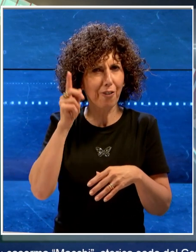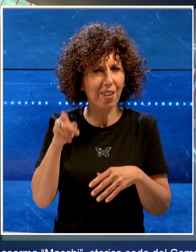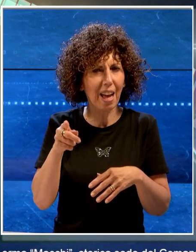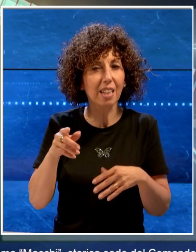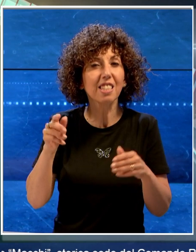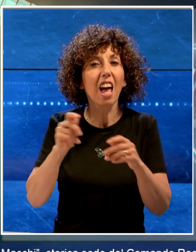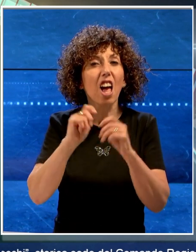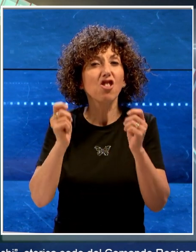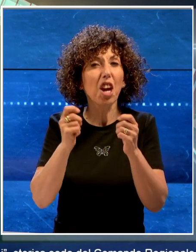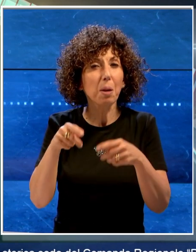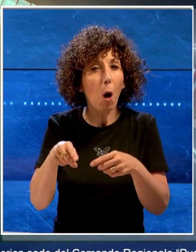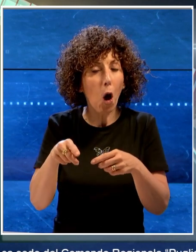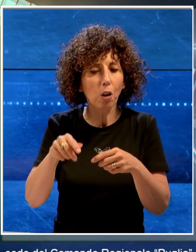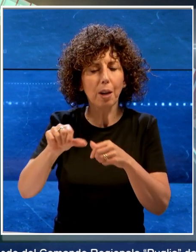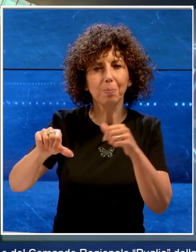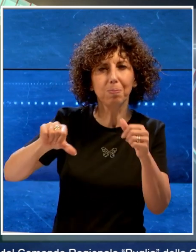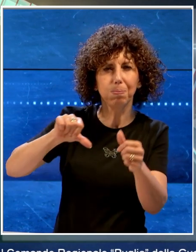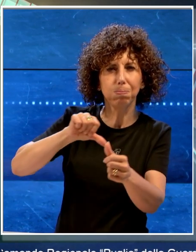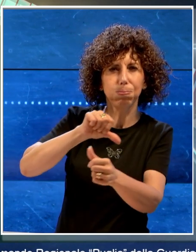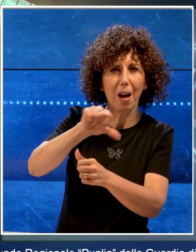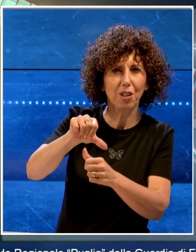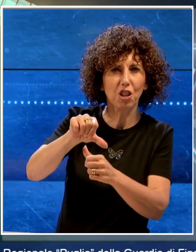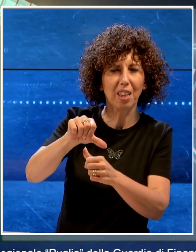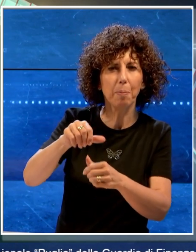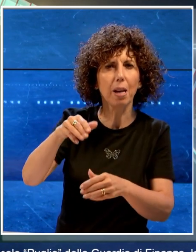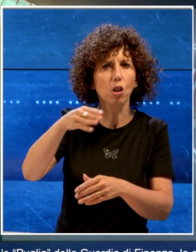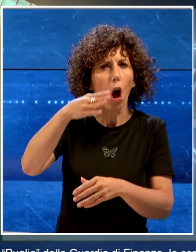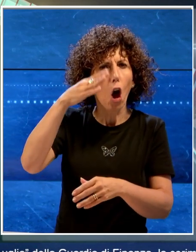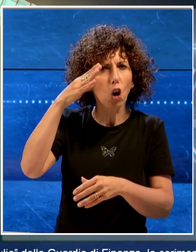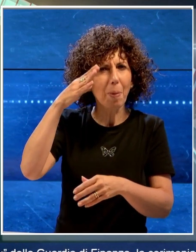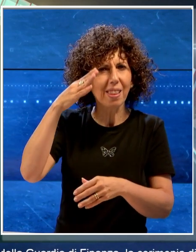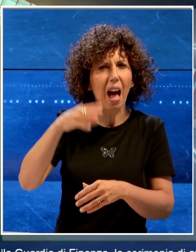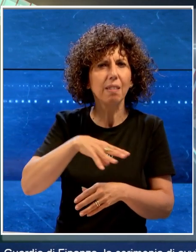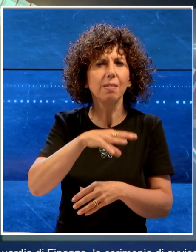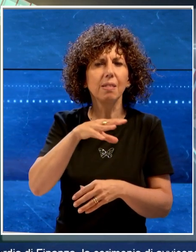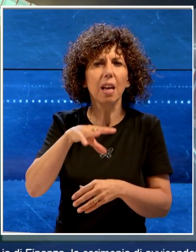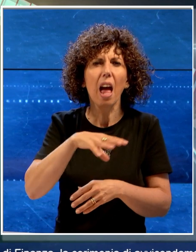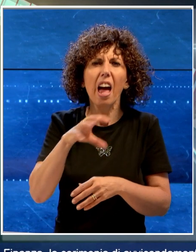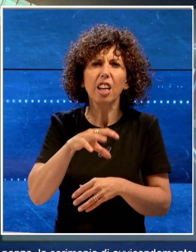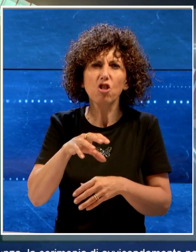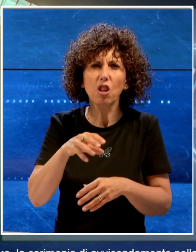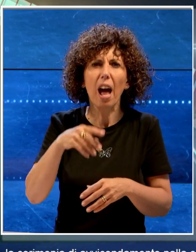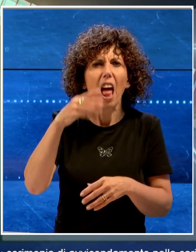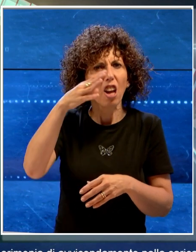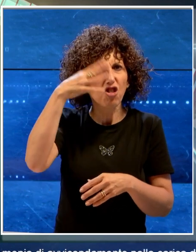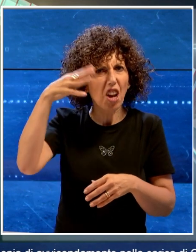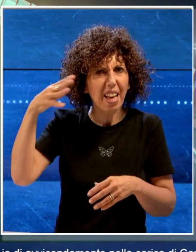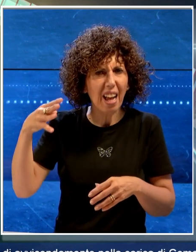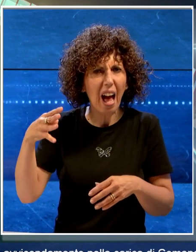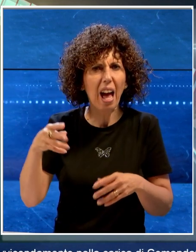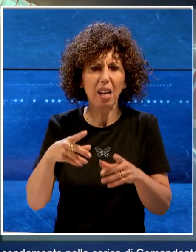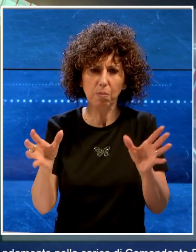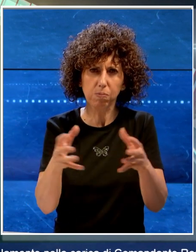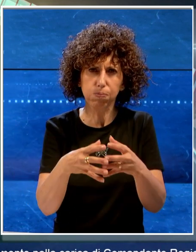la cerimonia di avvicendamento della carica di comandante regionale tra il generale di divisione Fabrizio